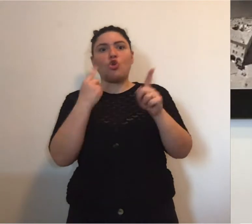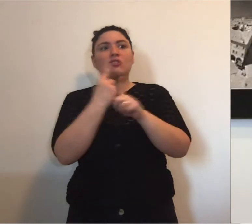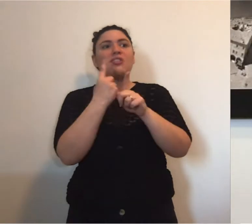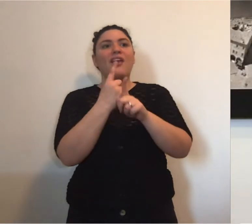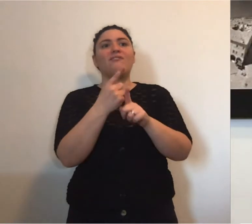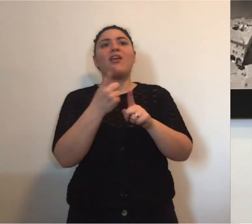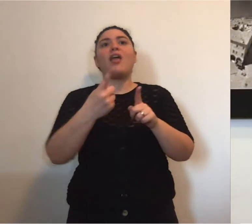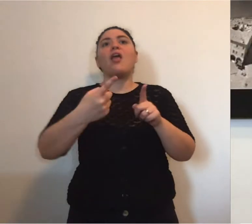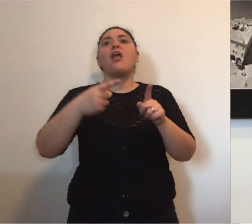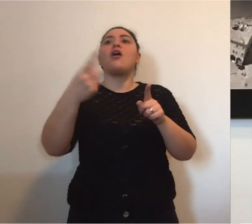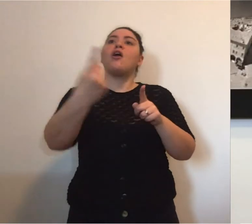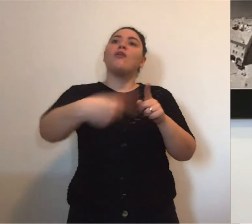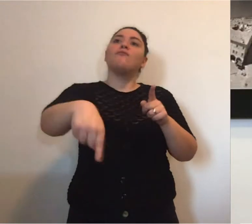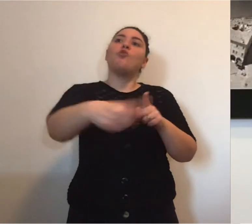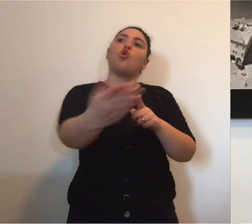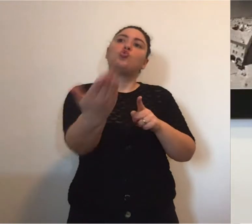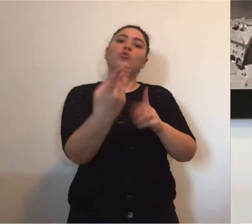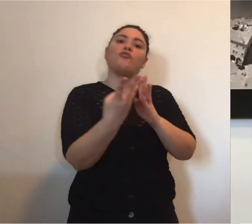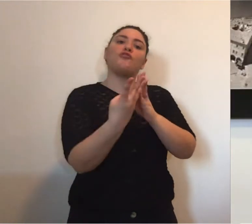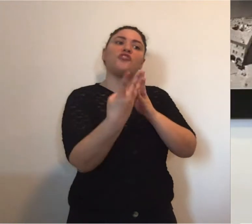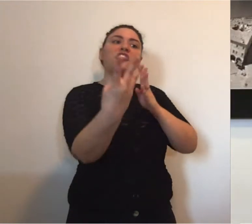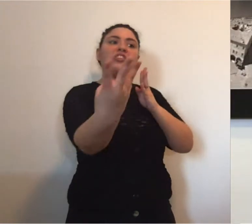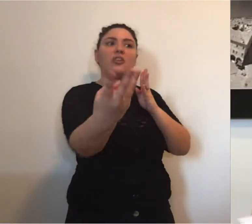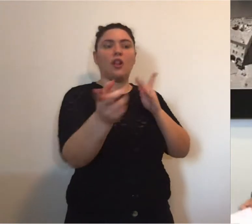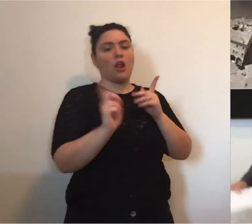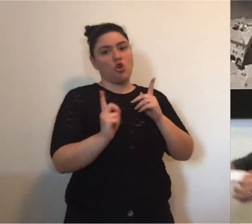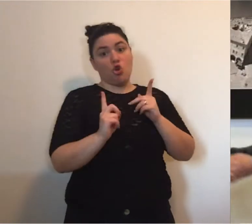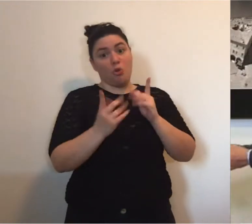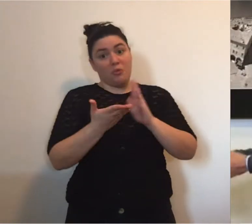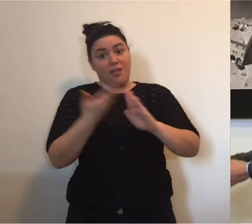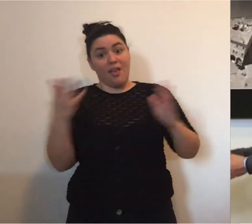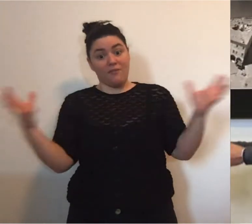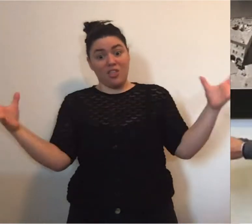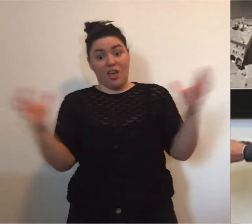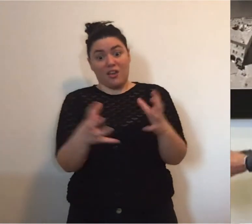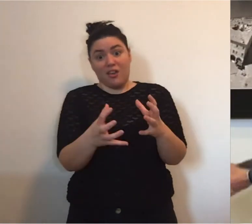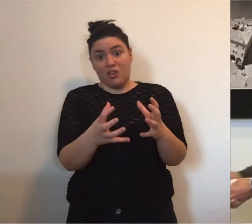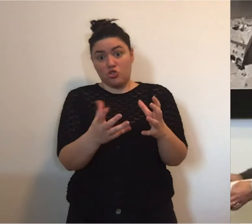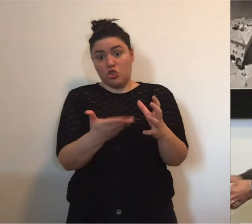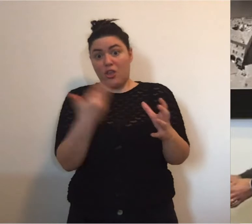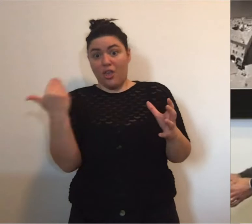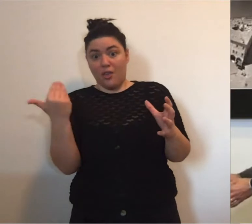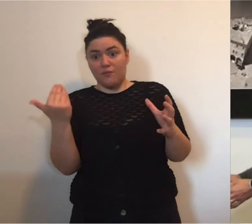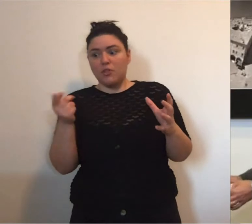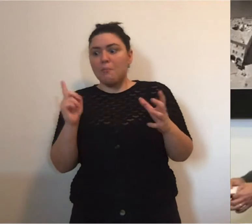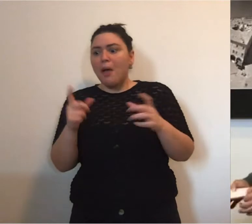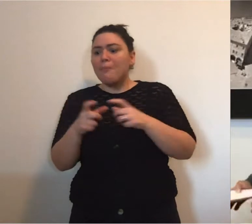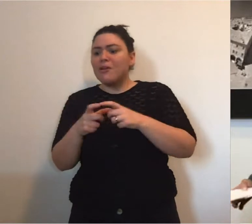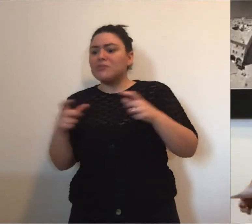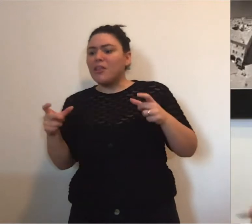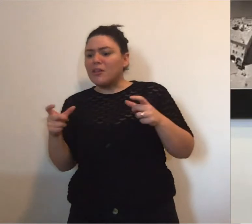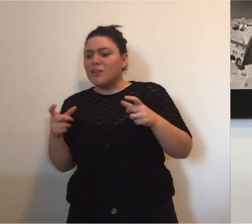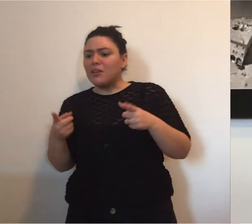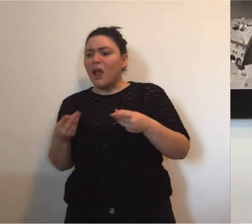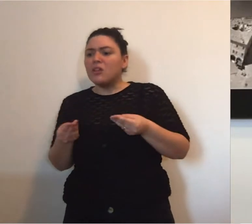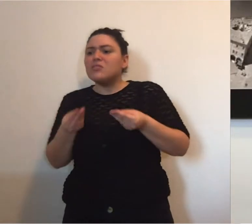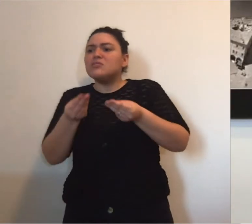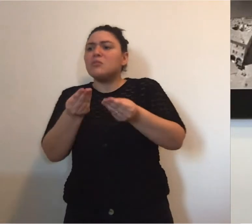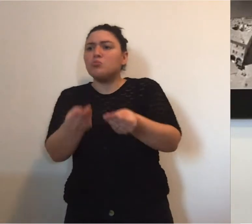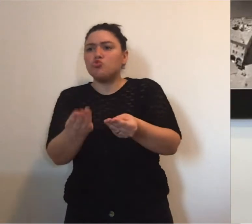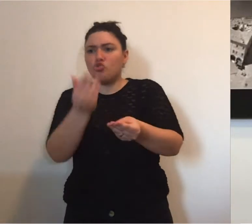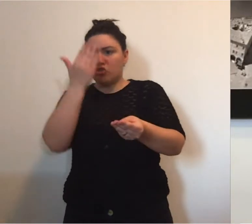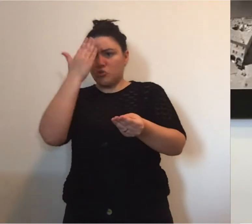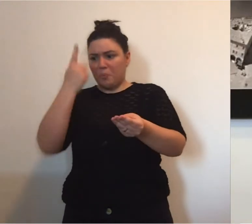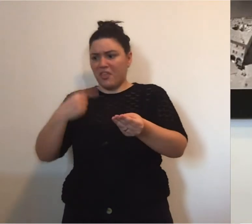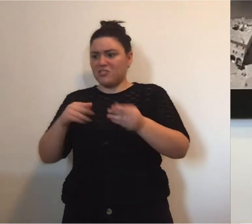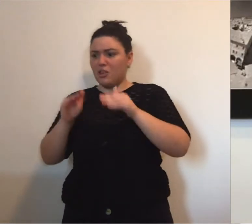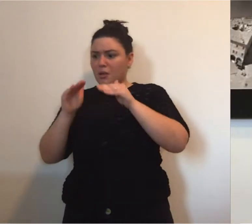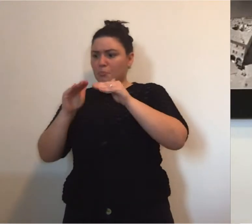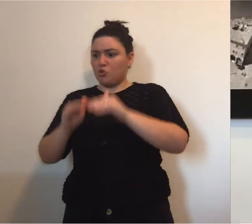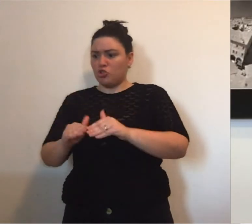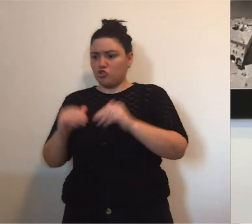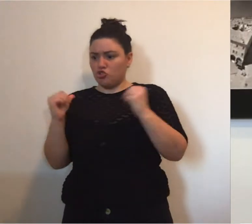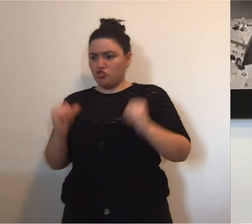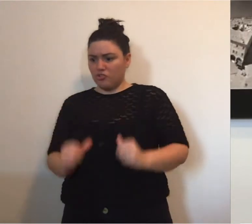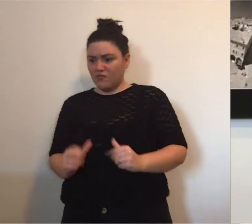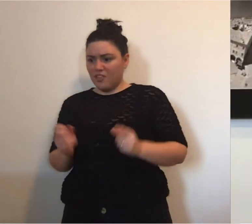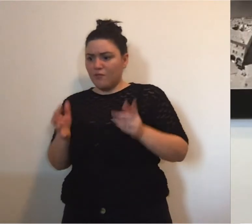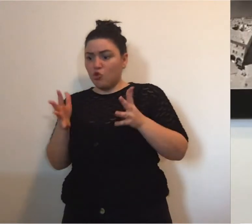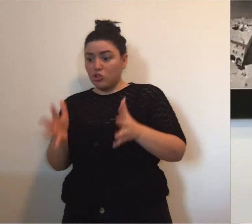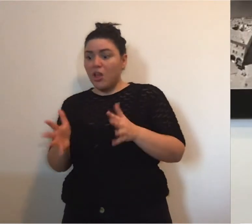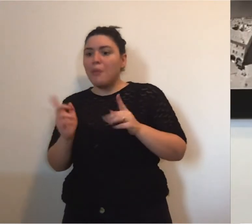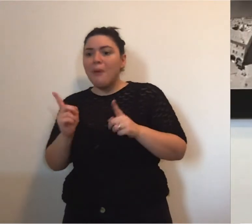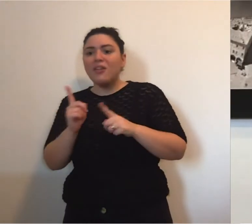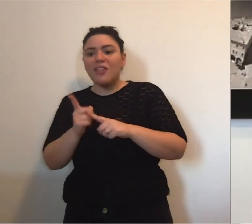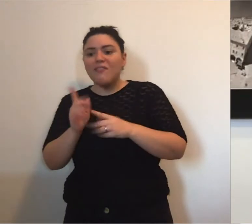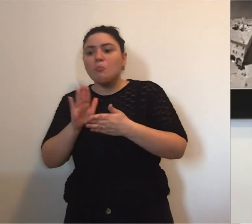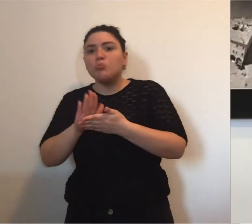situazioni di potenziale aggregazione perché altrimenti diamo una mano al virus ovviamente ma soprattutto le mascherine devono rimanere